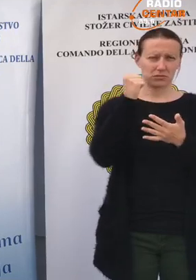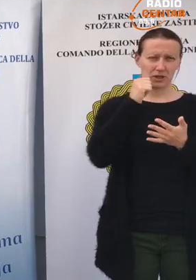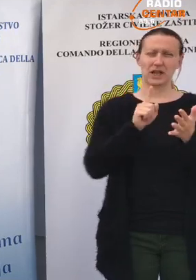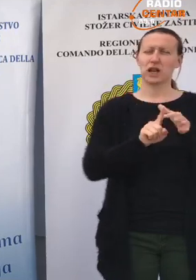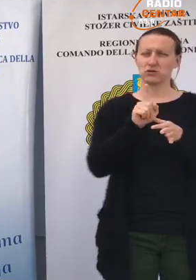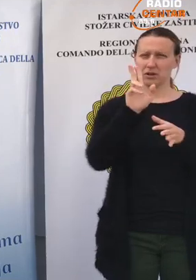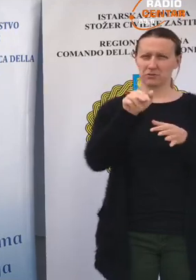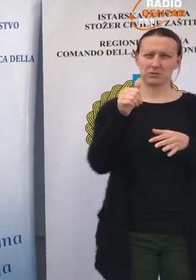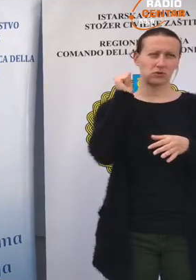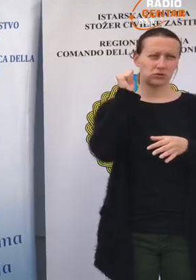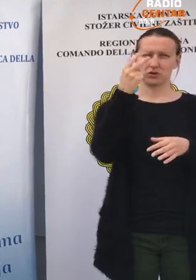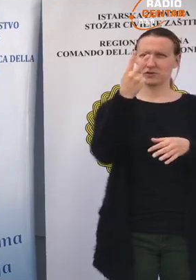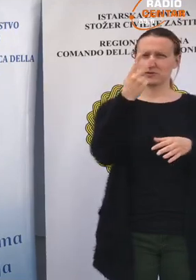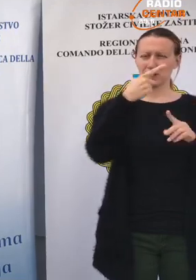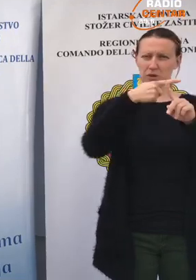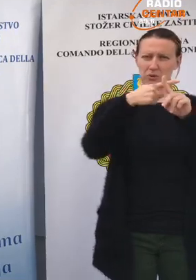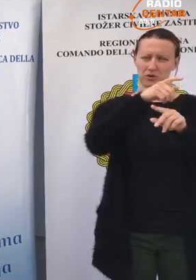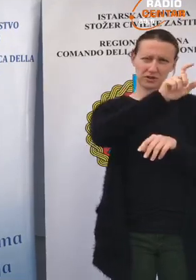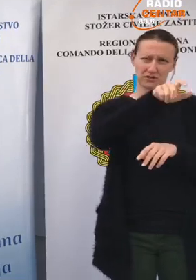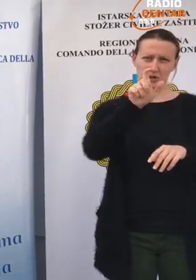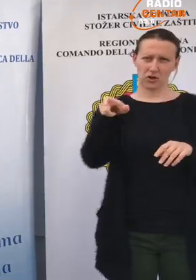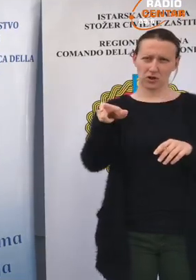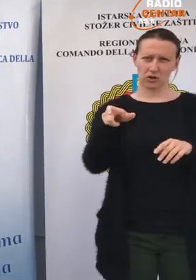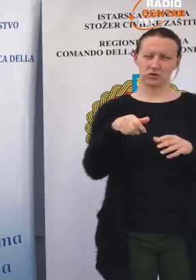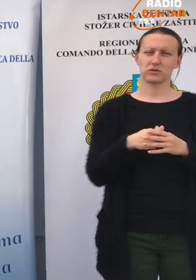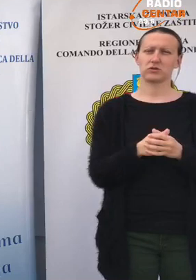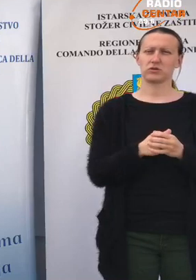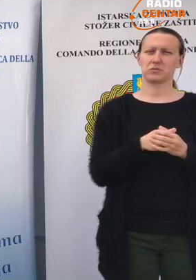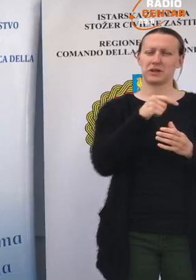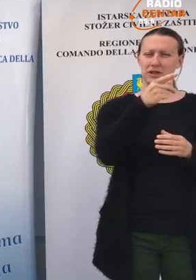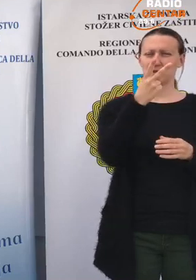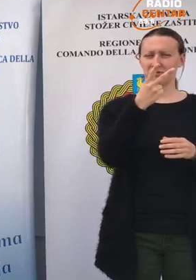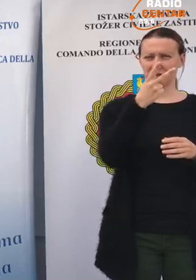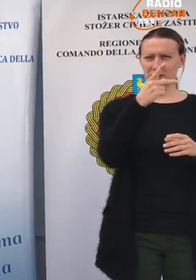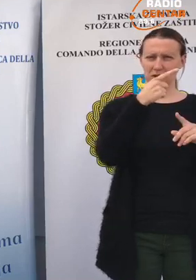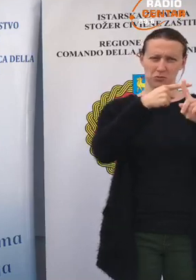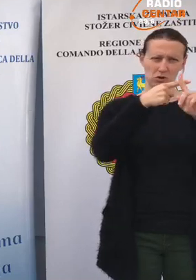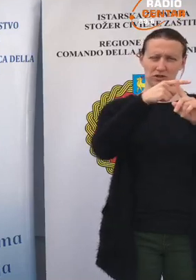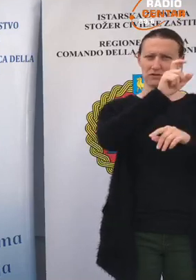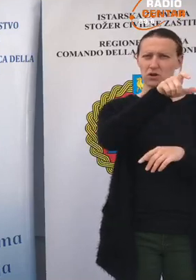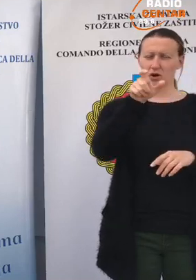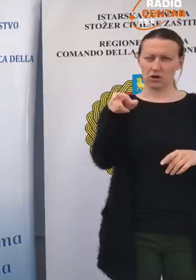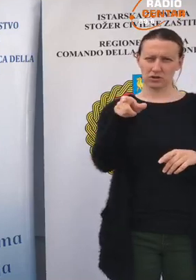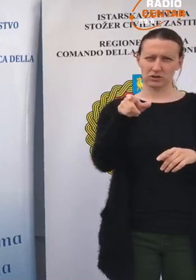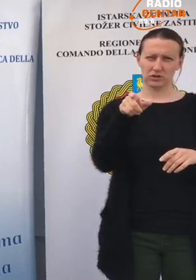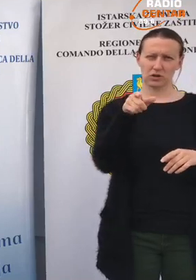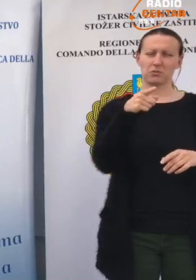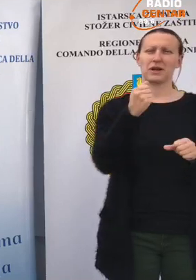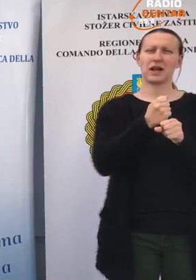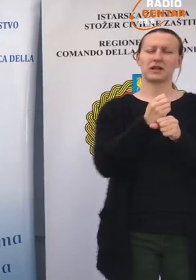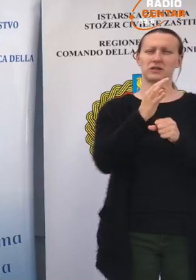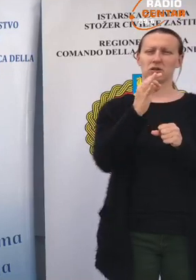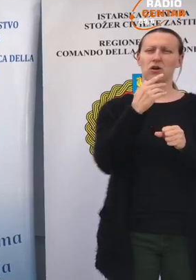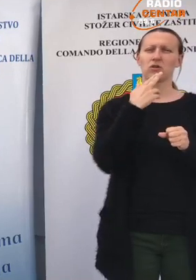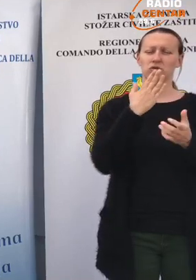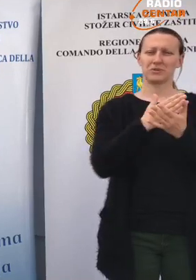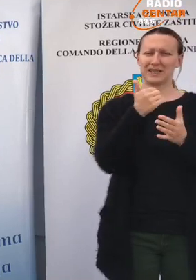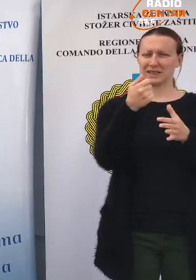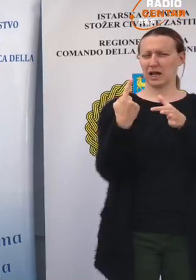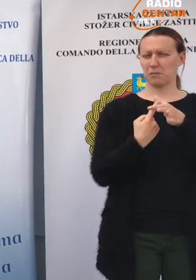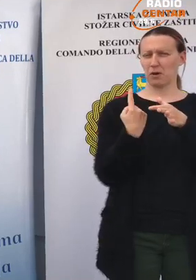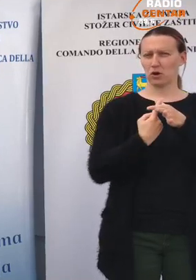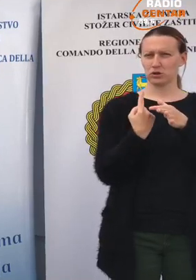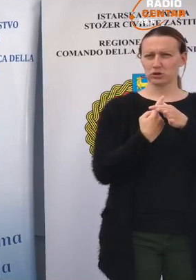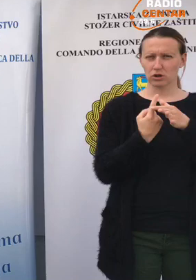rezultati, imali smo jučer dvije pozitivne osobe. Kod te dvije pozitivne osobe radilo se o osobama koje su bile u